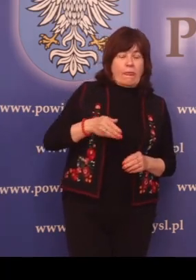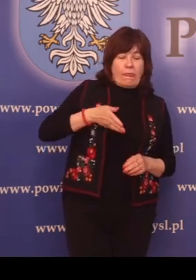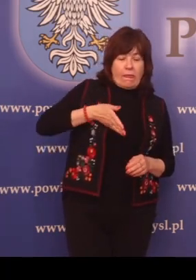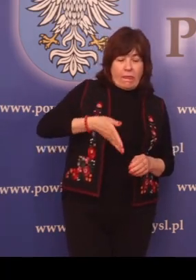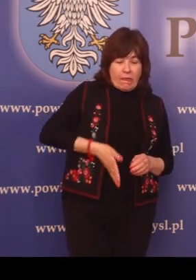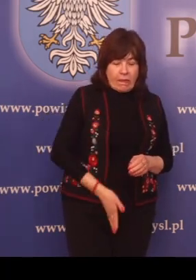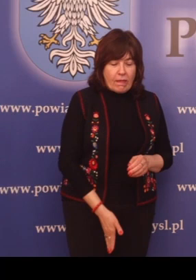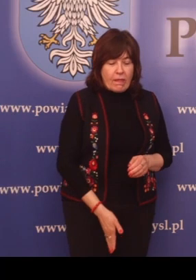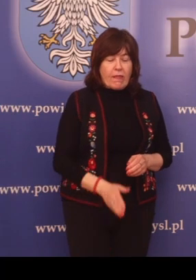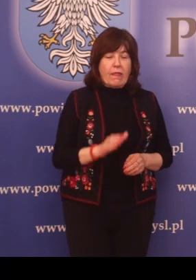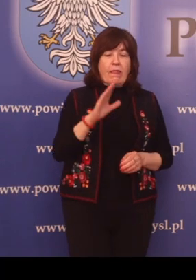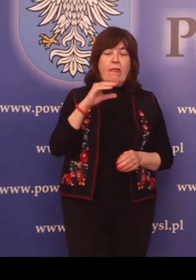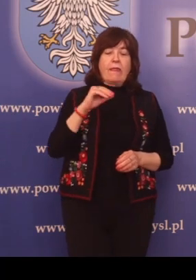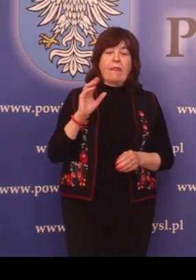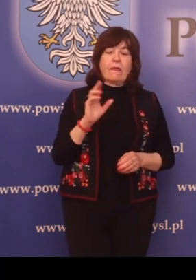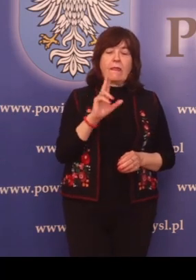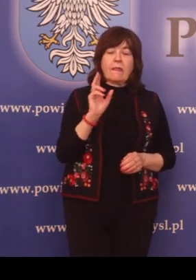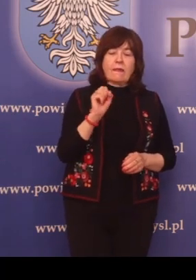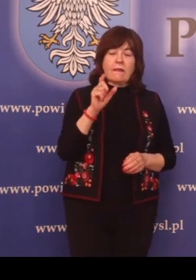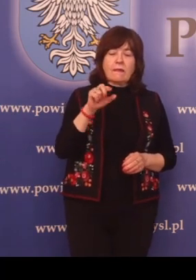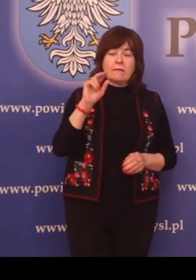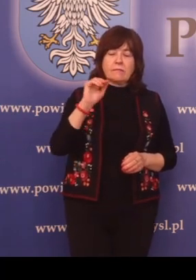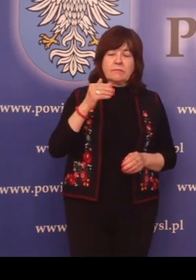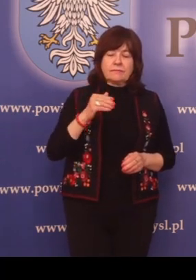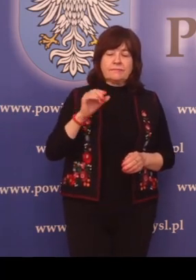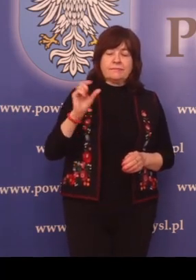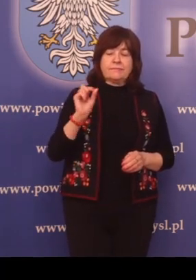z Bieszczadzkim i Sanockim.